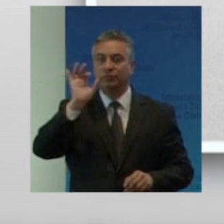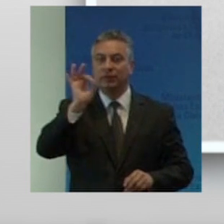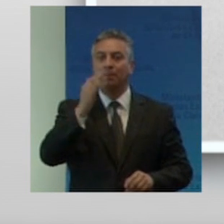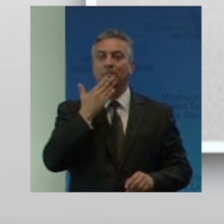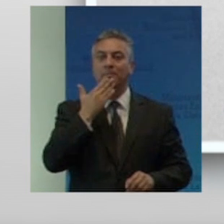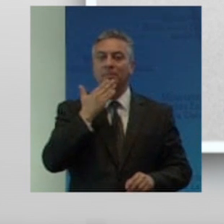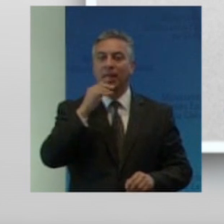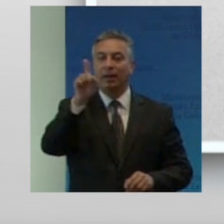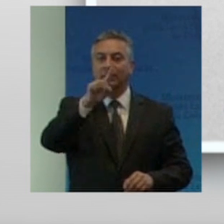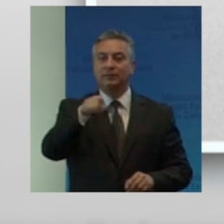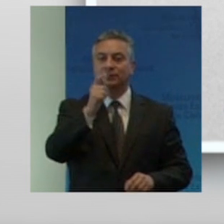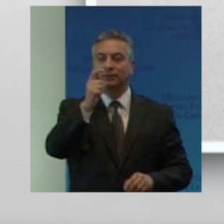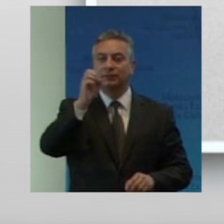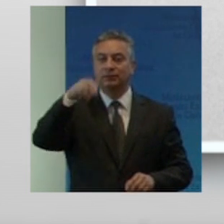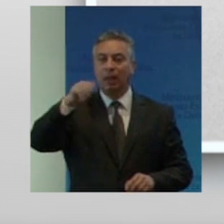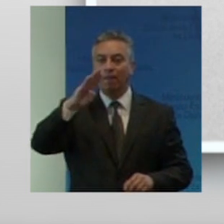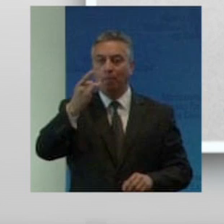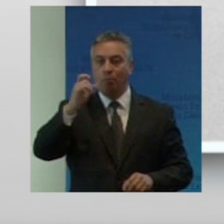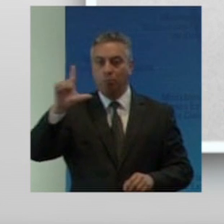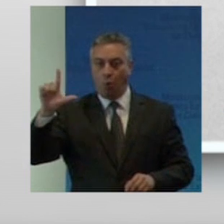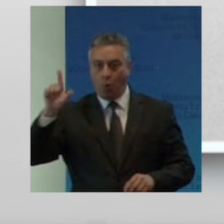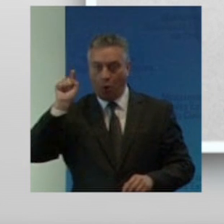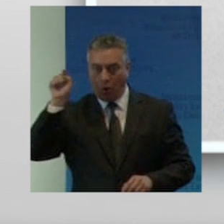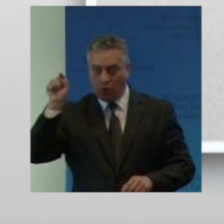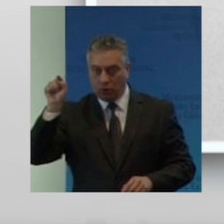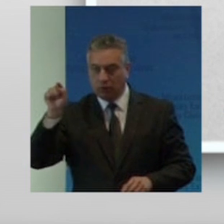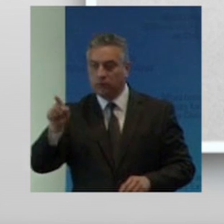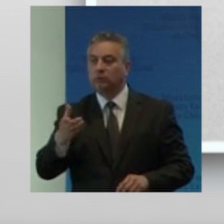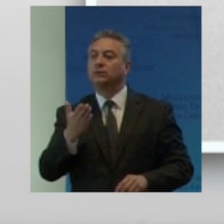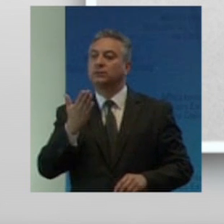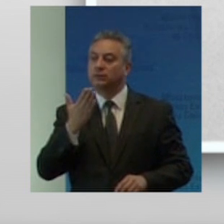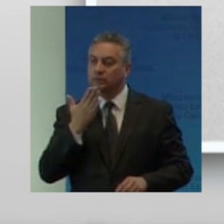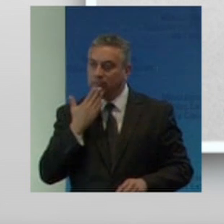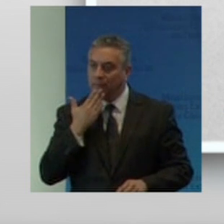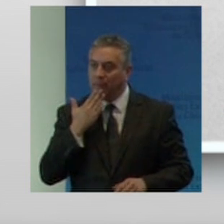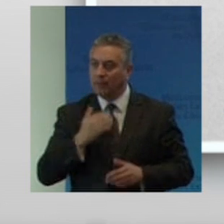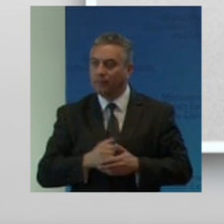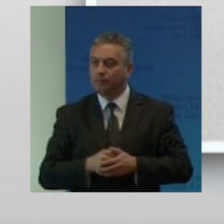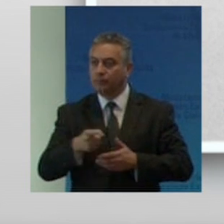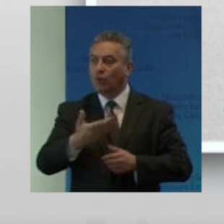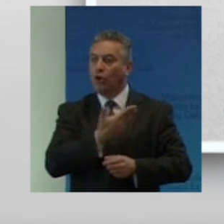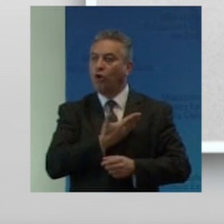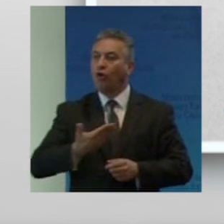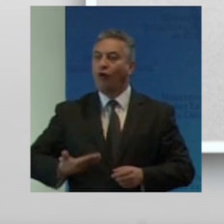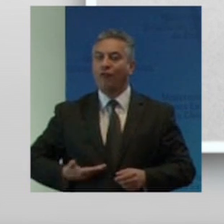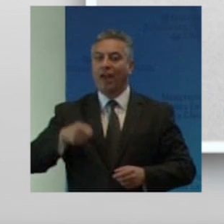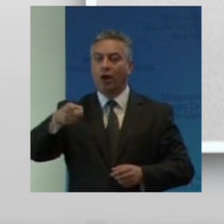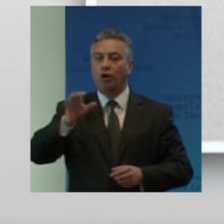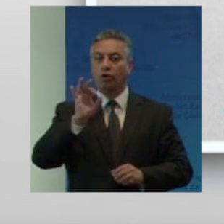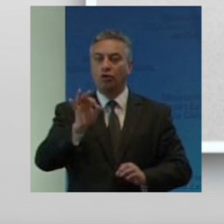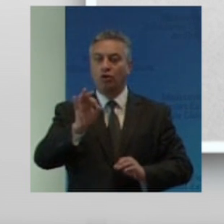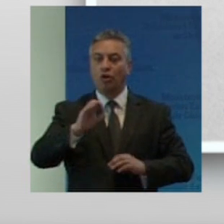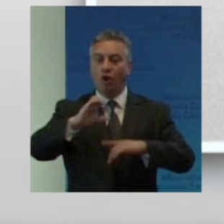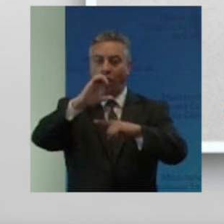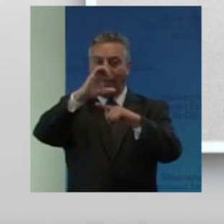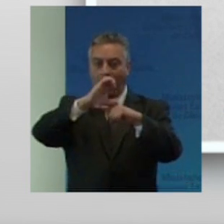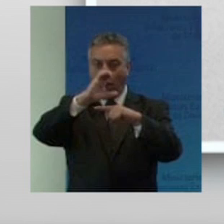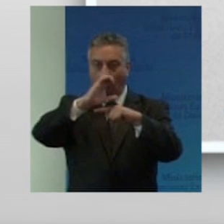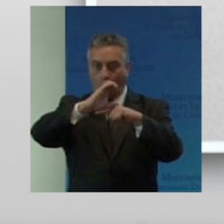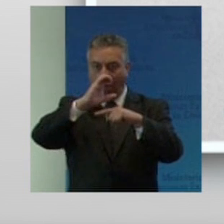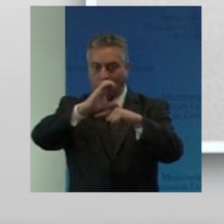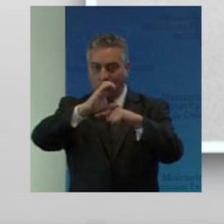preparación se lleva a cabo en colaboración con el gobierno de Ecuador para